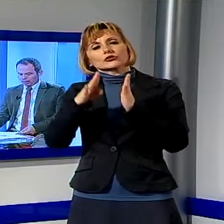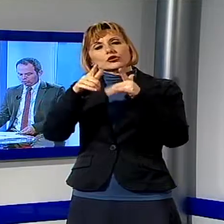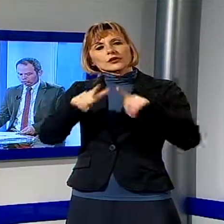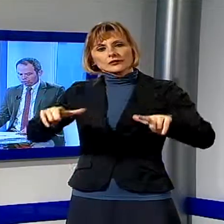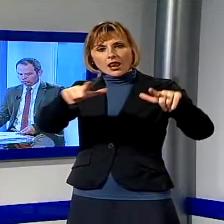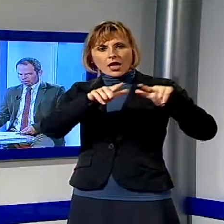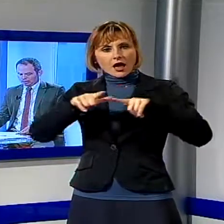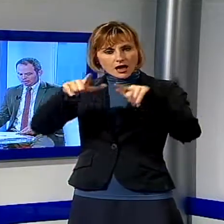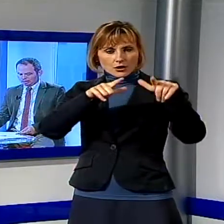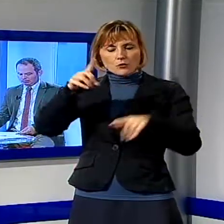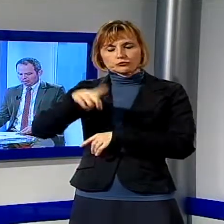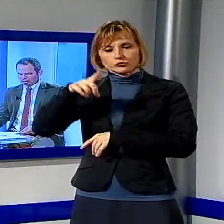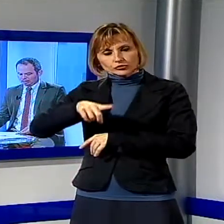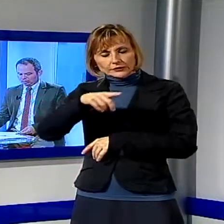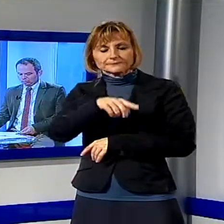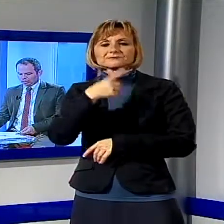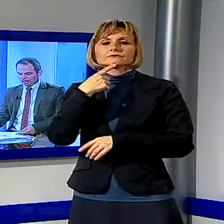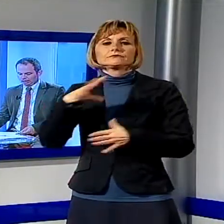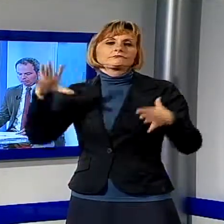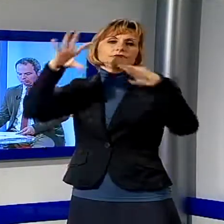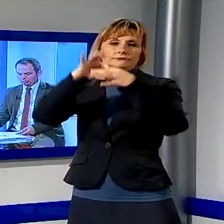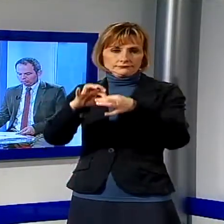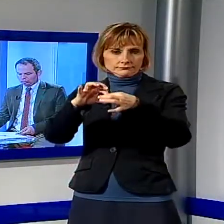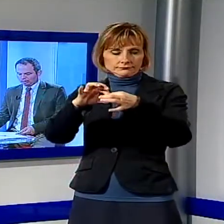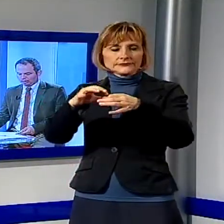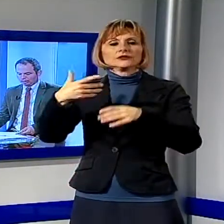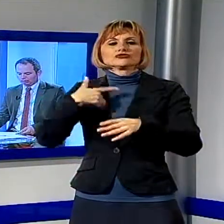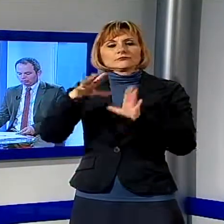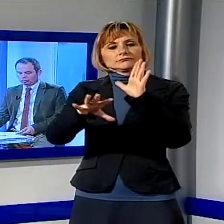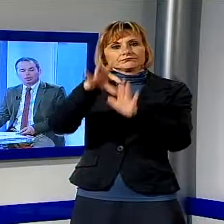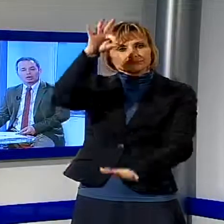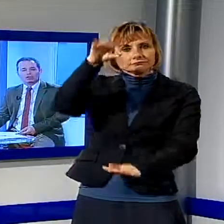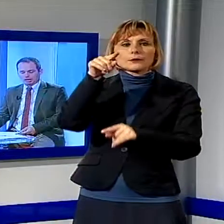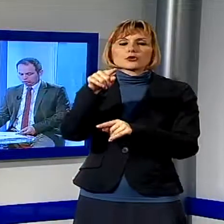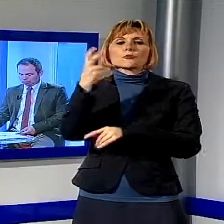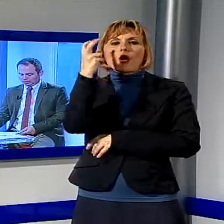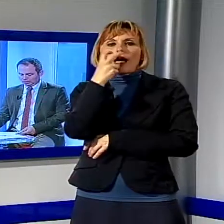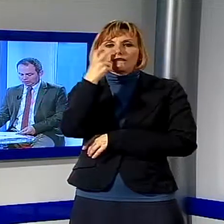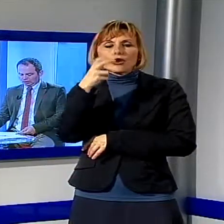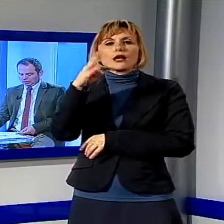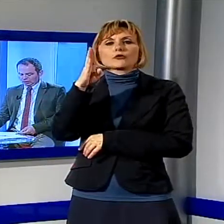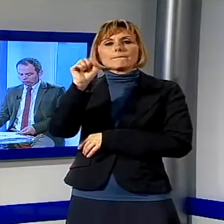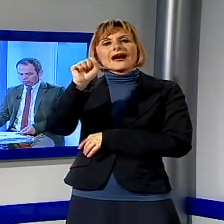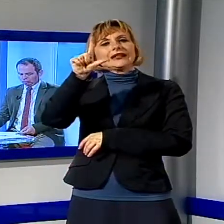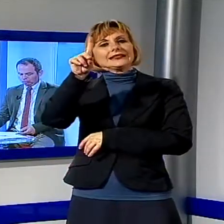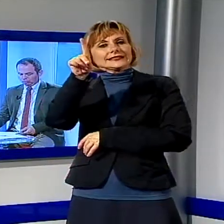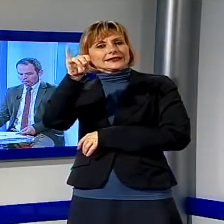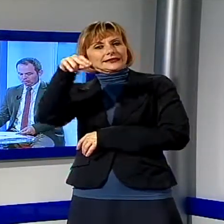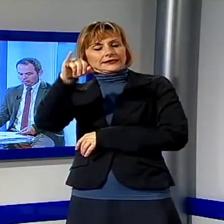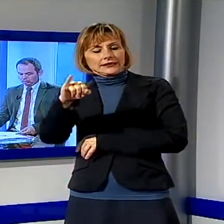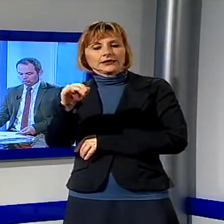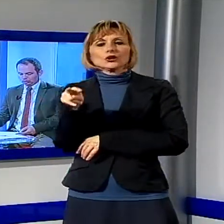annunciato la loro alleanza in vista delle elezioni comunali ed hanno individuato come candidato l'avvocato Baldini. I due